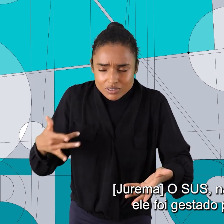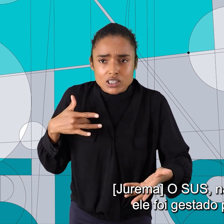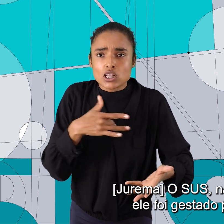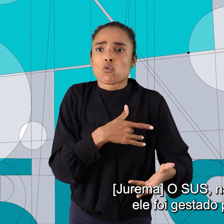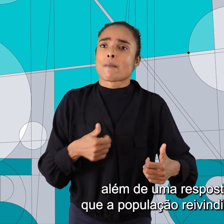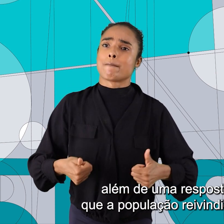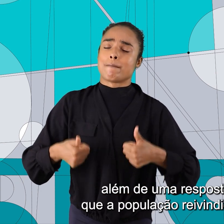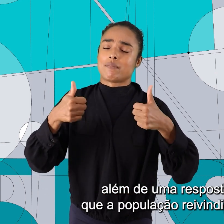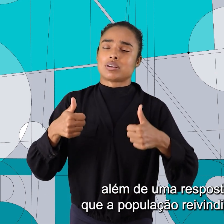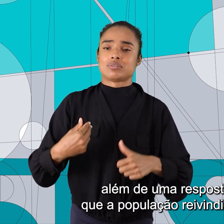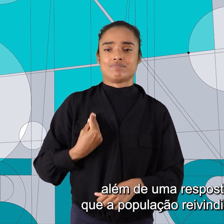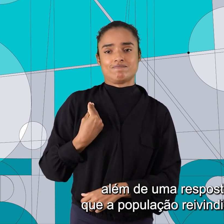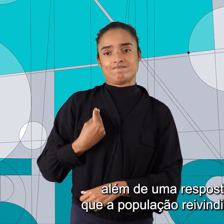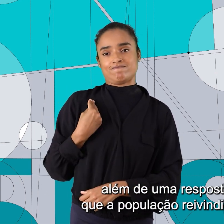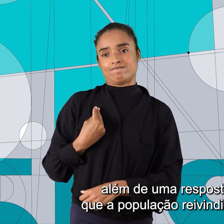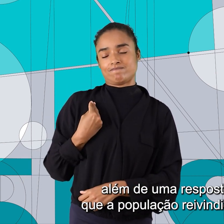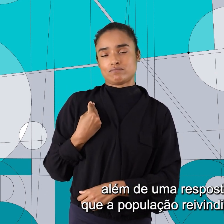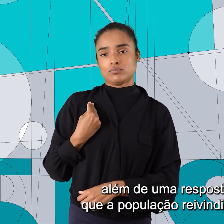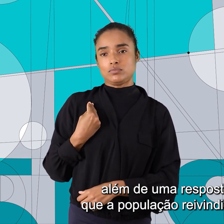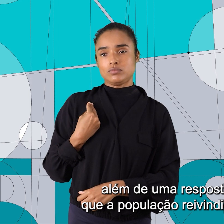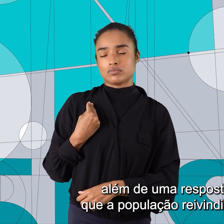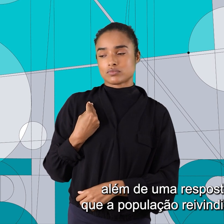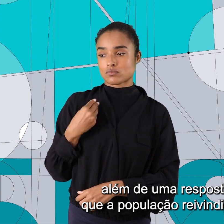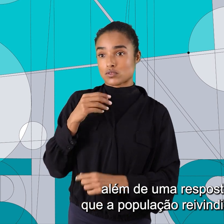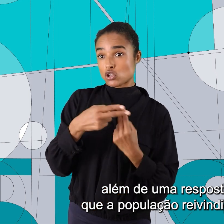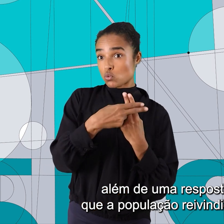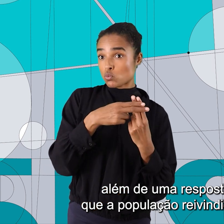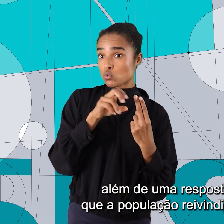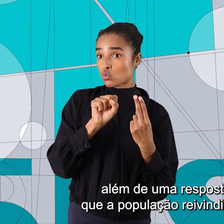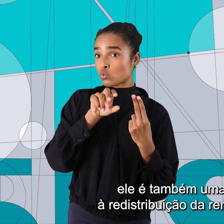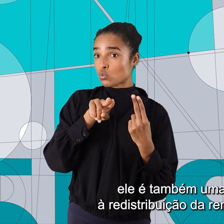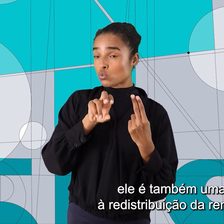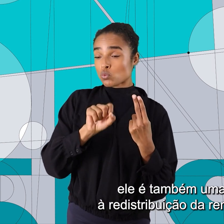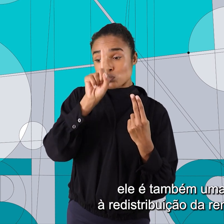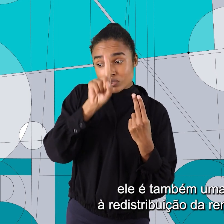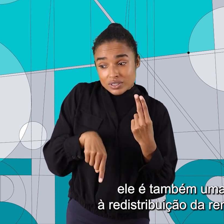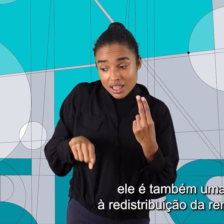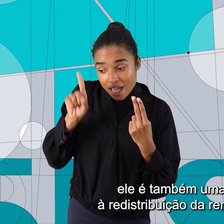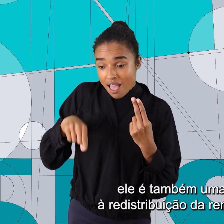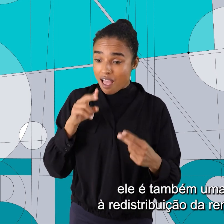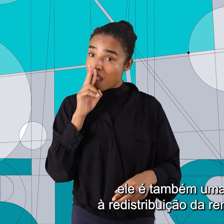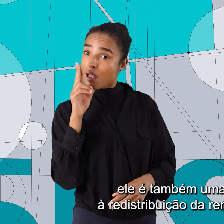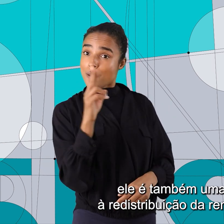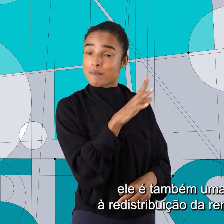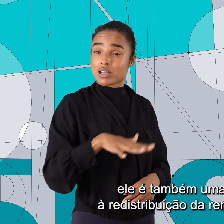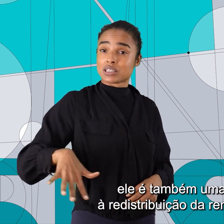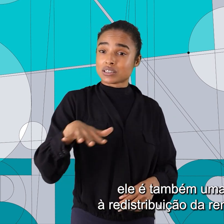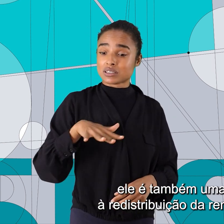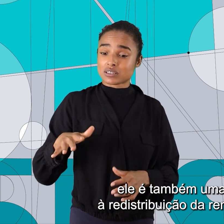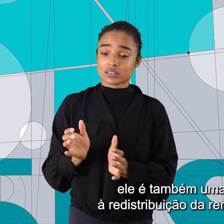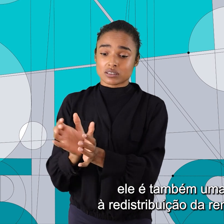gestado para ser, além de uma resposta em saúde que a população reivindicou e construiu, ele é também uma resposta à